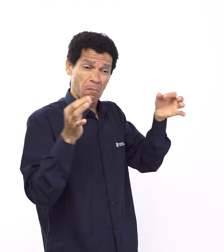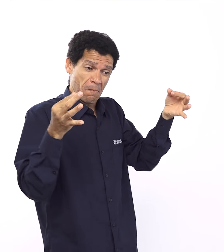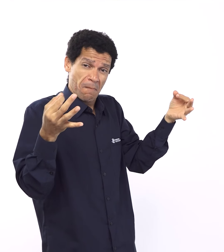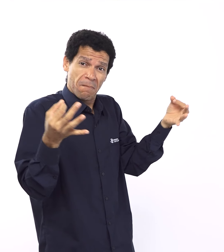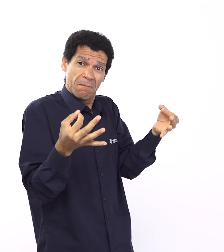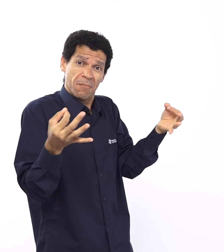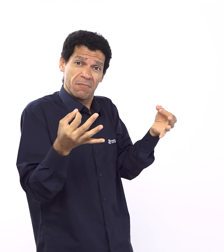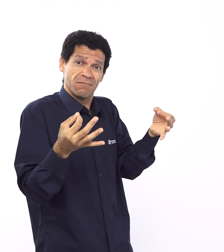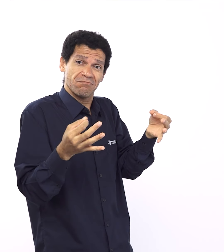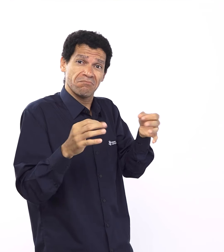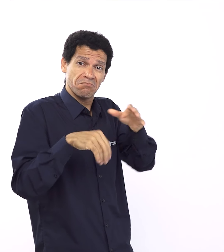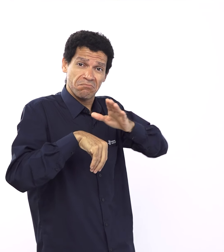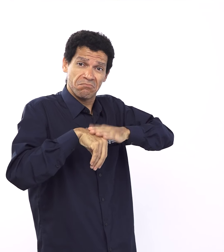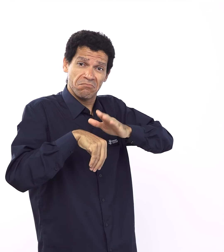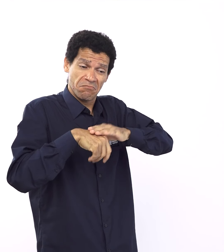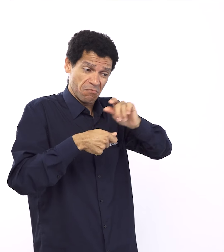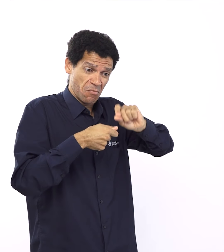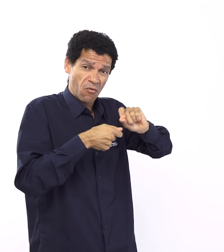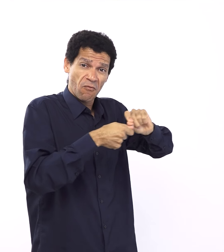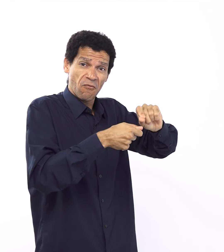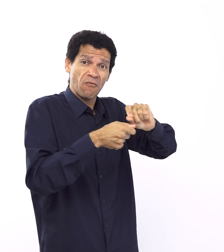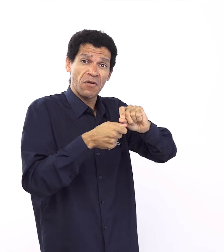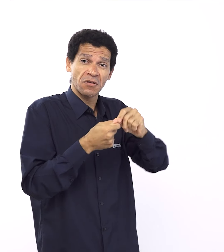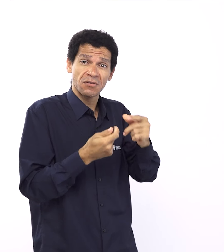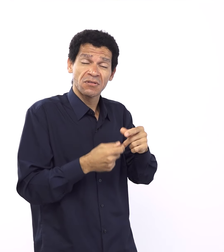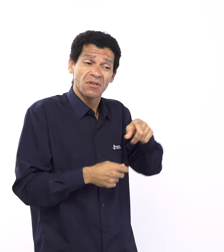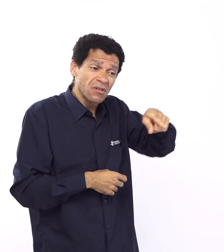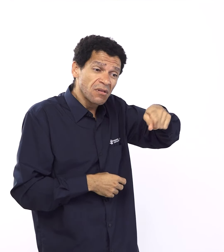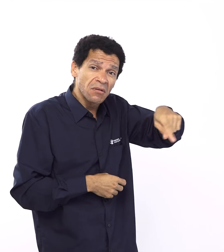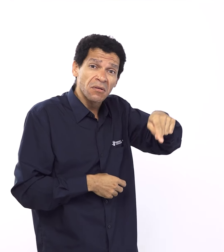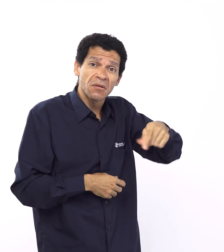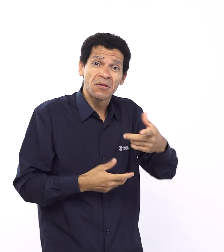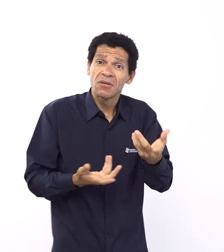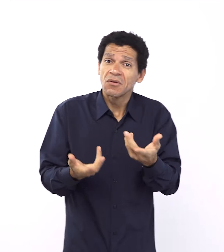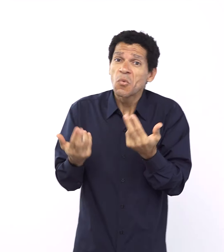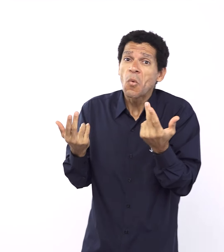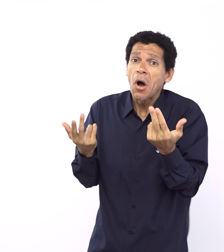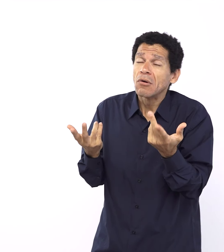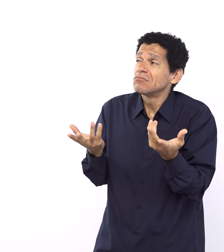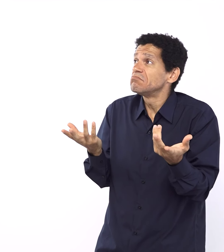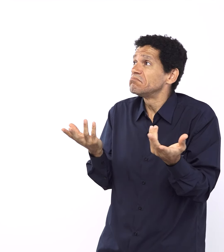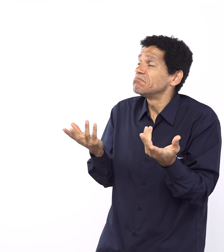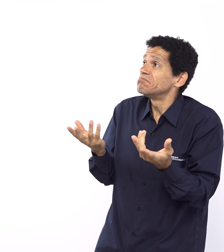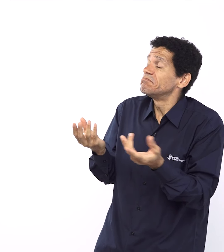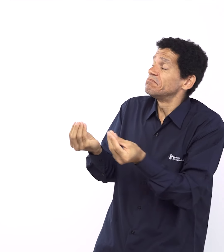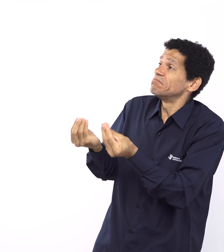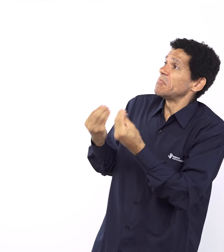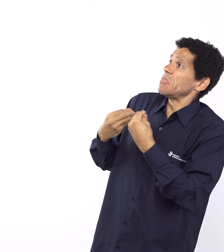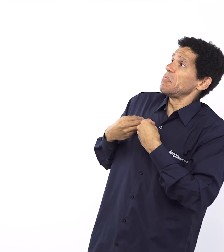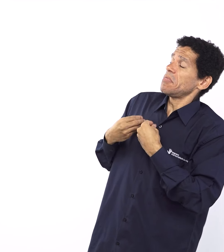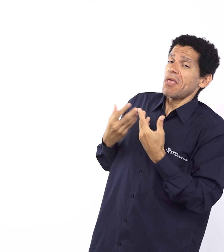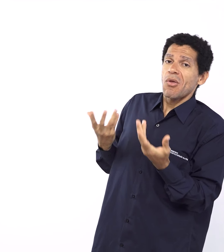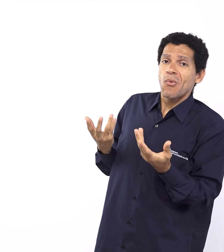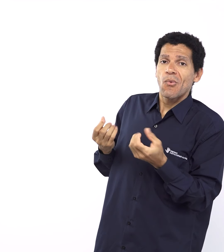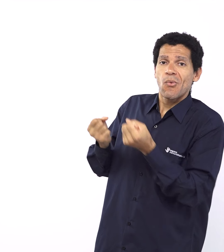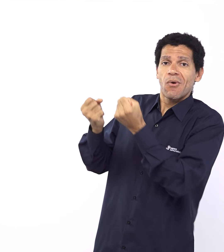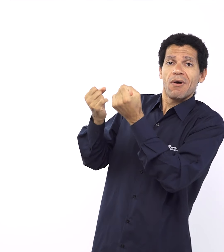permanência em Deus, mesmo a vida eterna, a eternidade, né? Estava vinculado a isso. Aí, o homem rompe esse